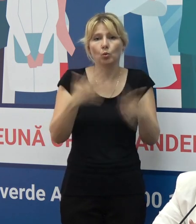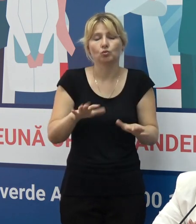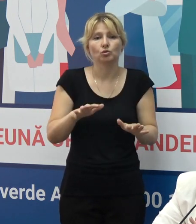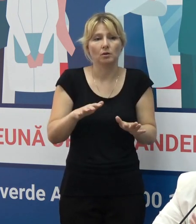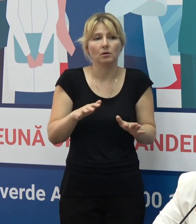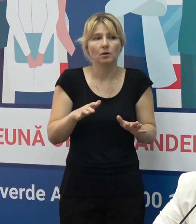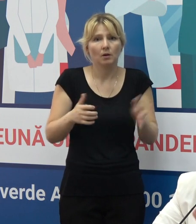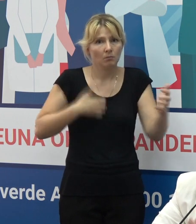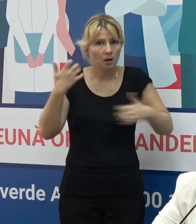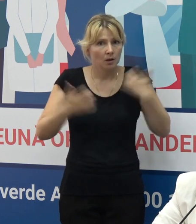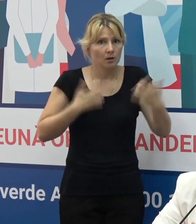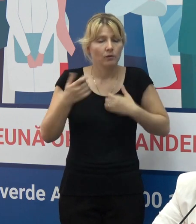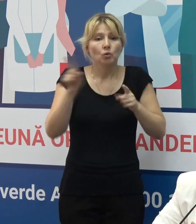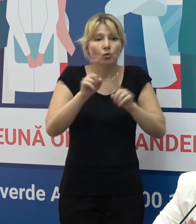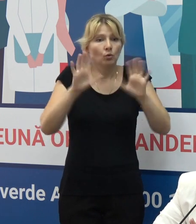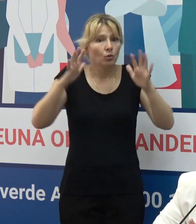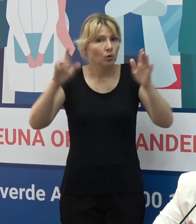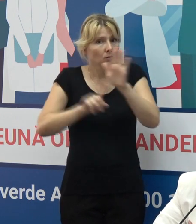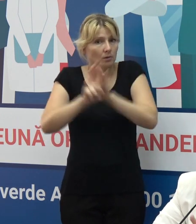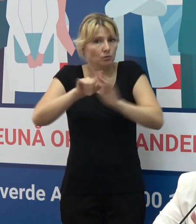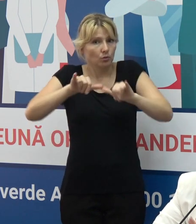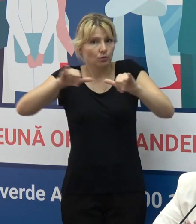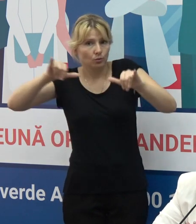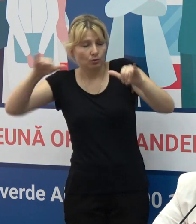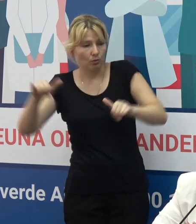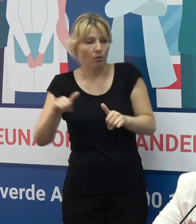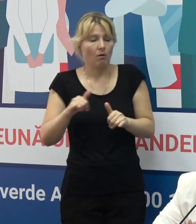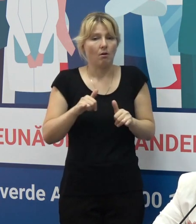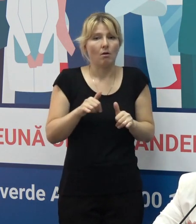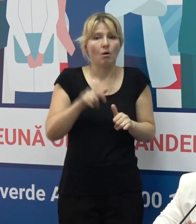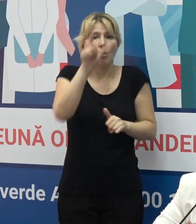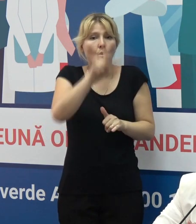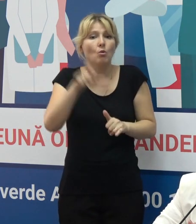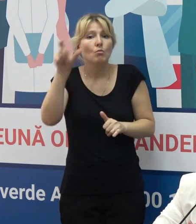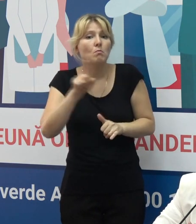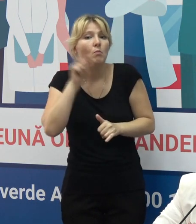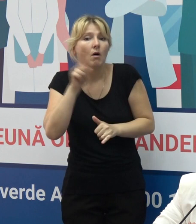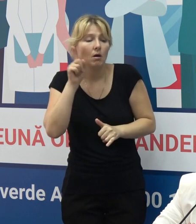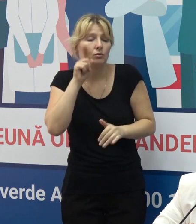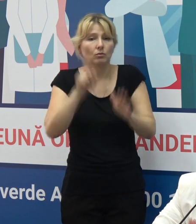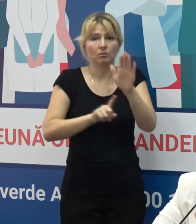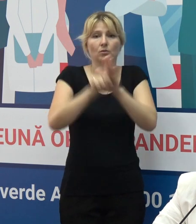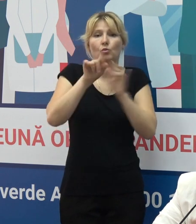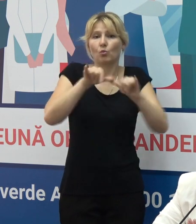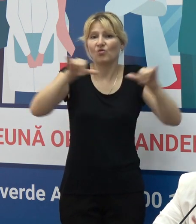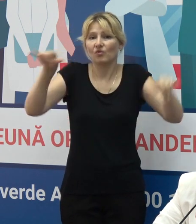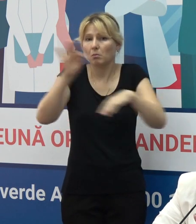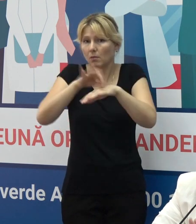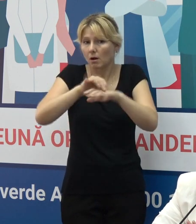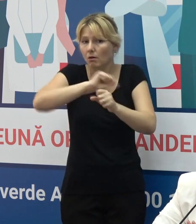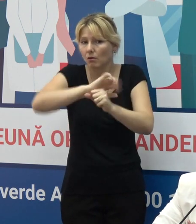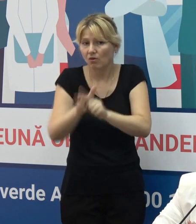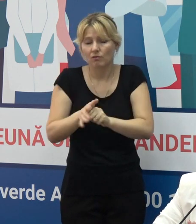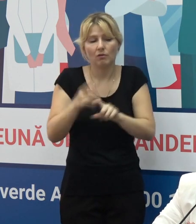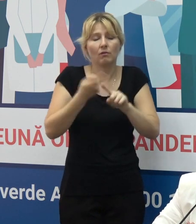alertă că numărul cazurilor este în creștere, numărul cazurilor în rândul tinerilor este în creștere și aceasta este